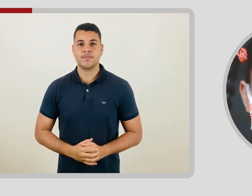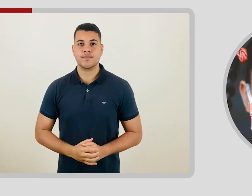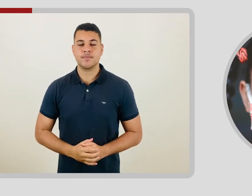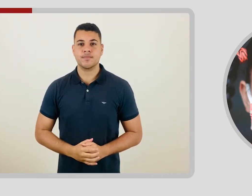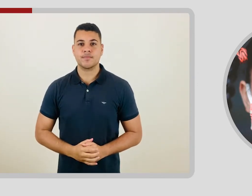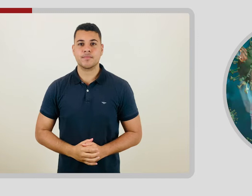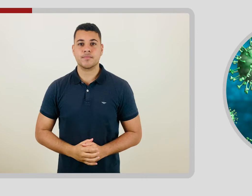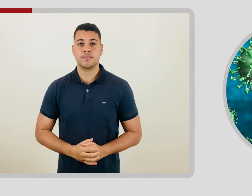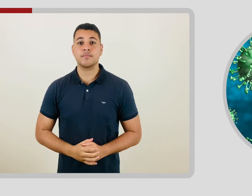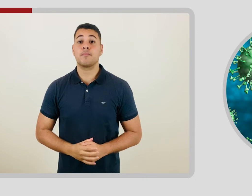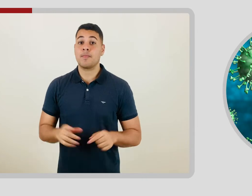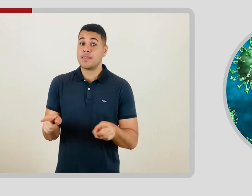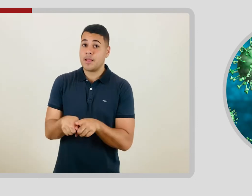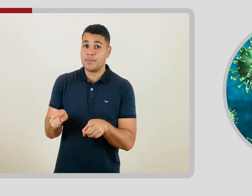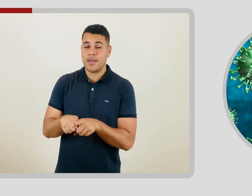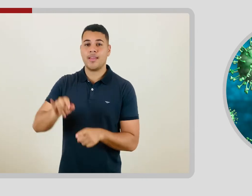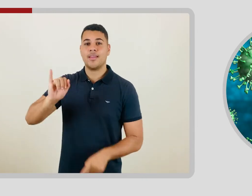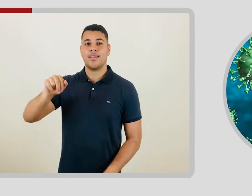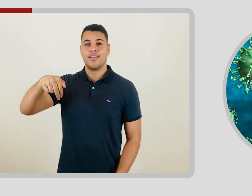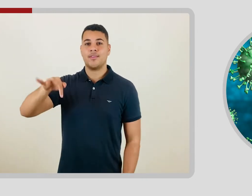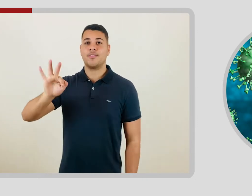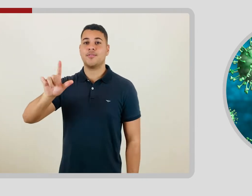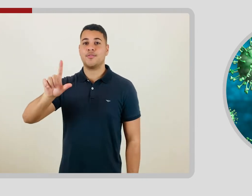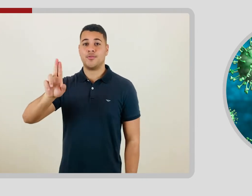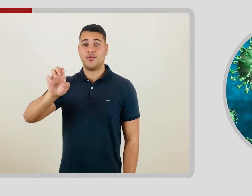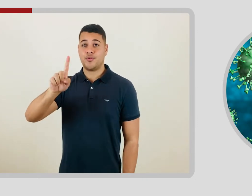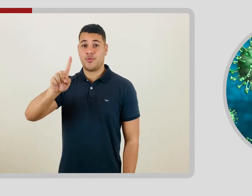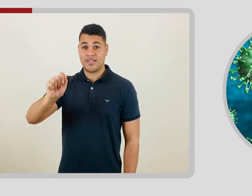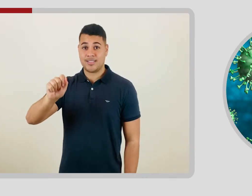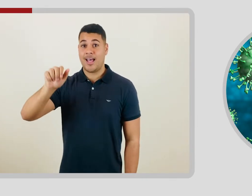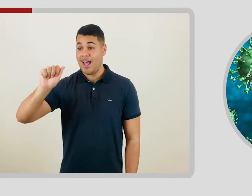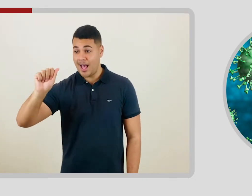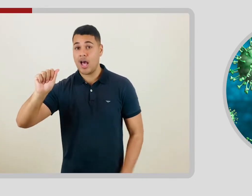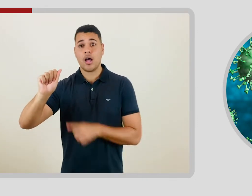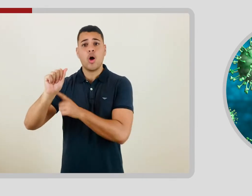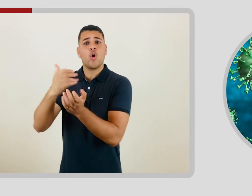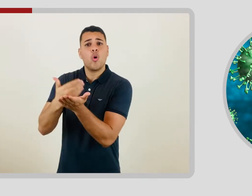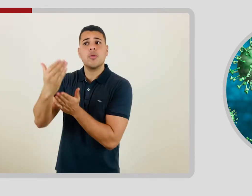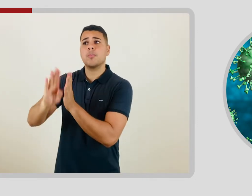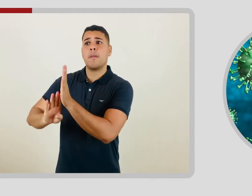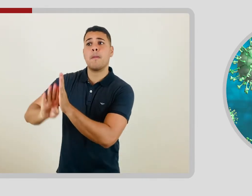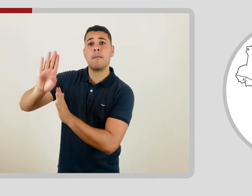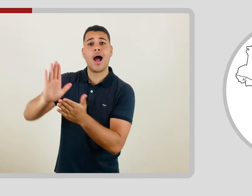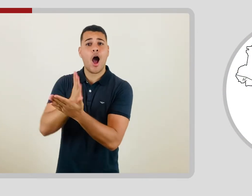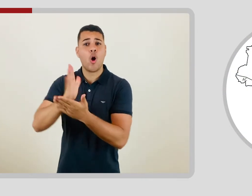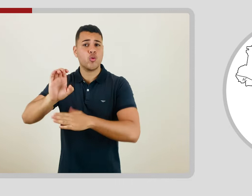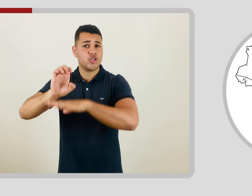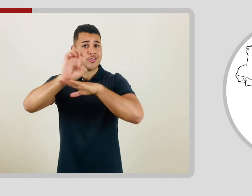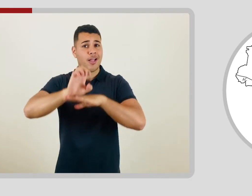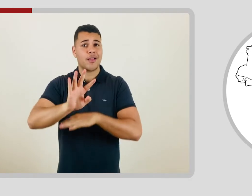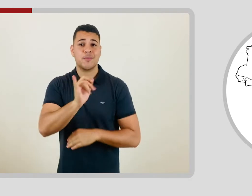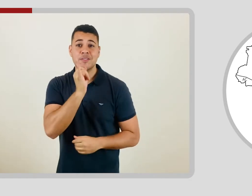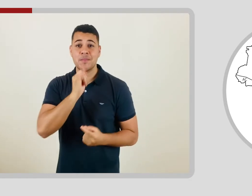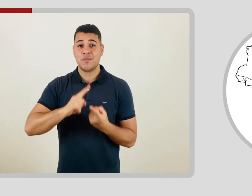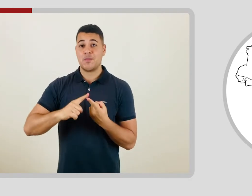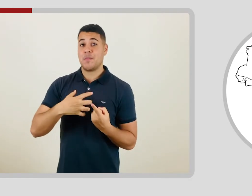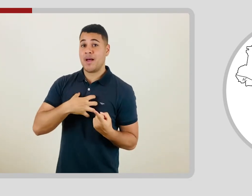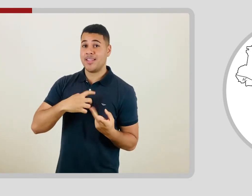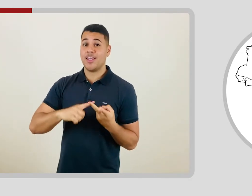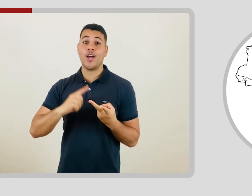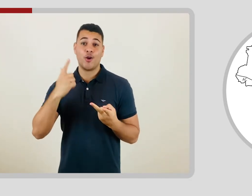A Influenza A vem apresentando aumento em alguns estados, como Bahia,